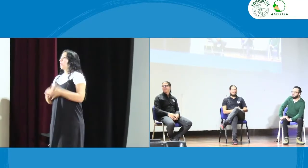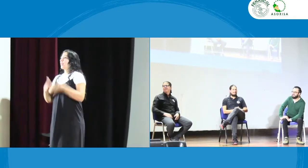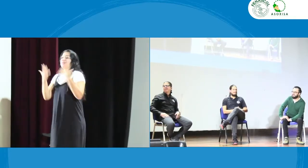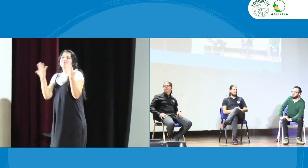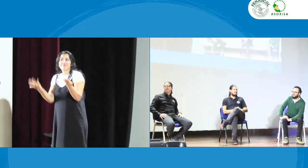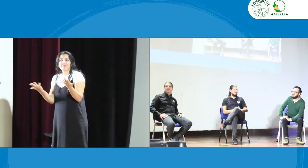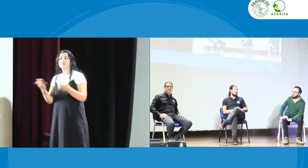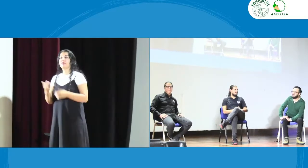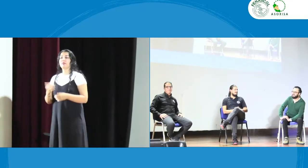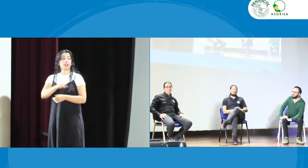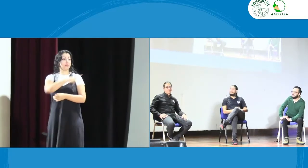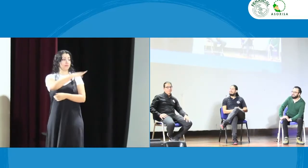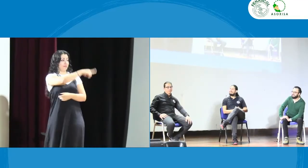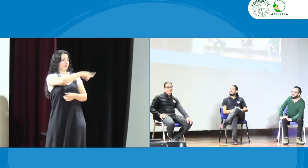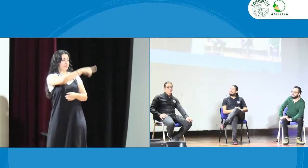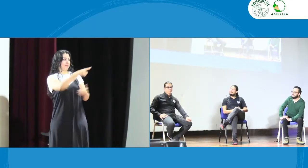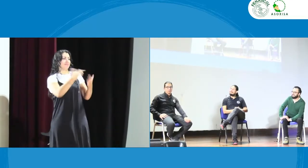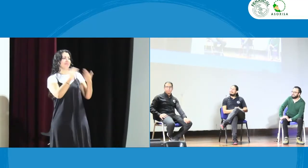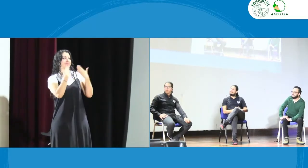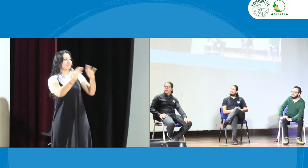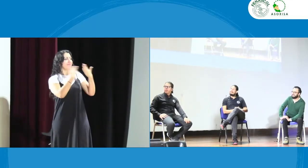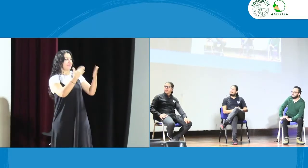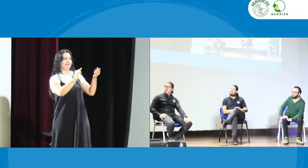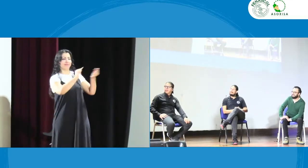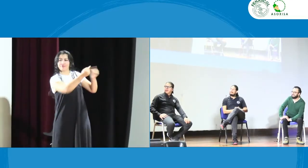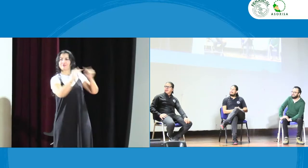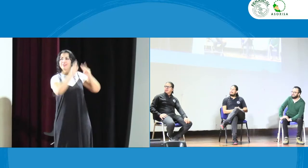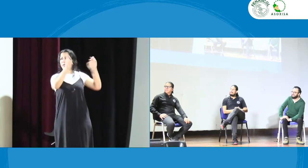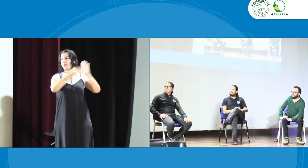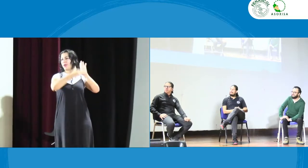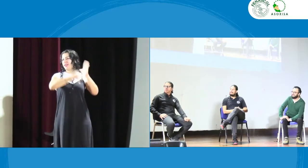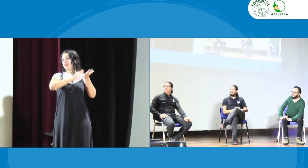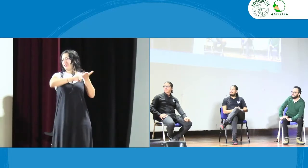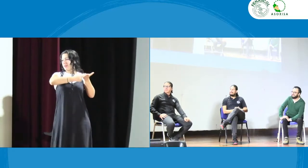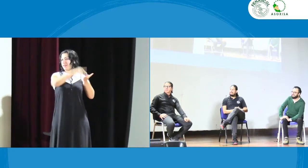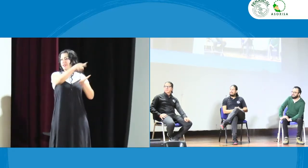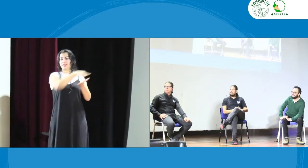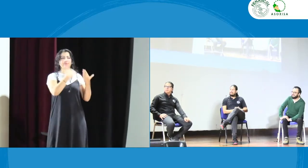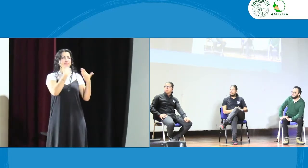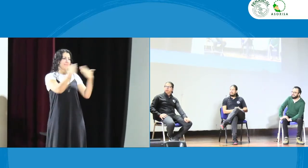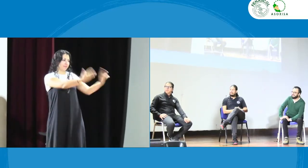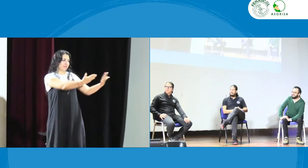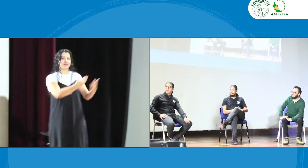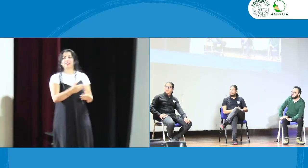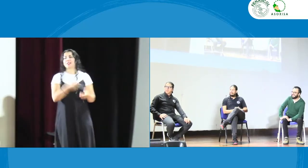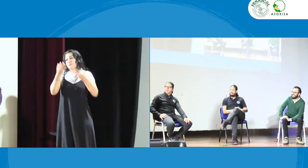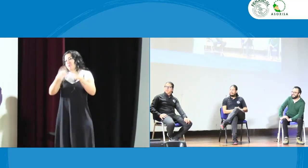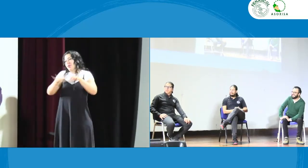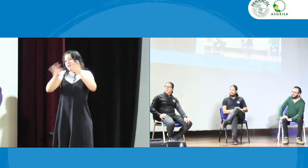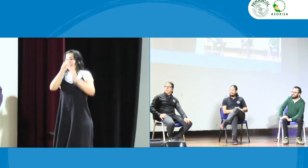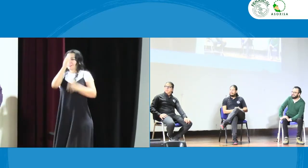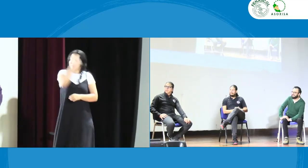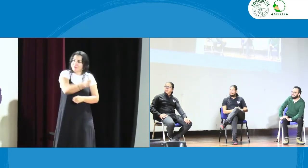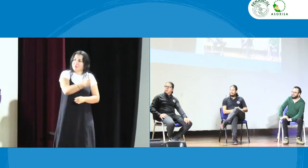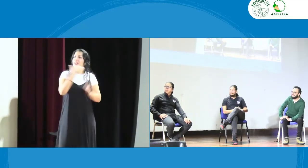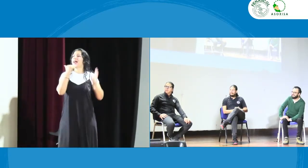hola ustedes me han visto en constantes publicaciones con respecto al tema de intérpretes yo les agradezco a los